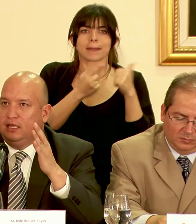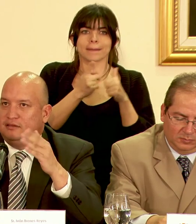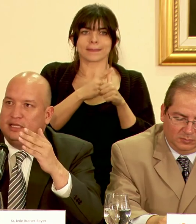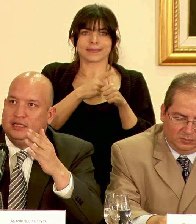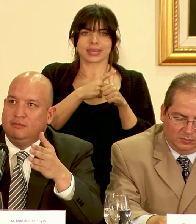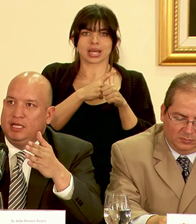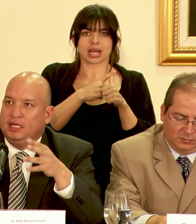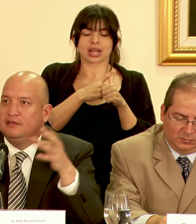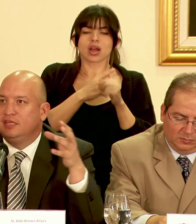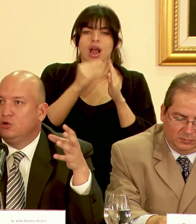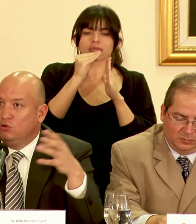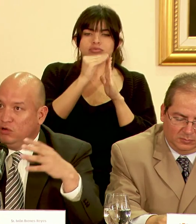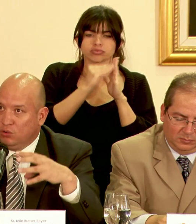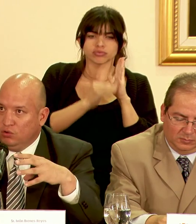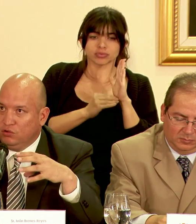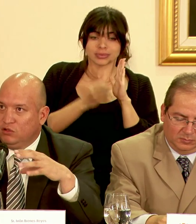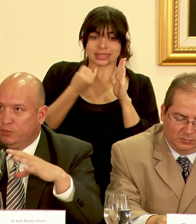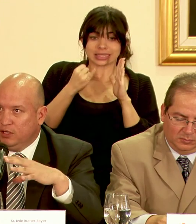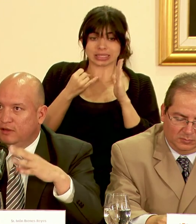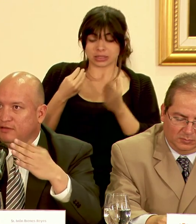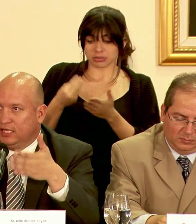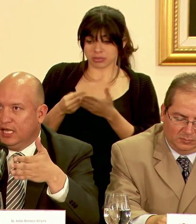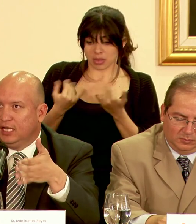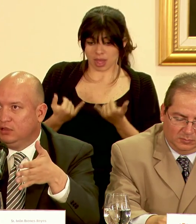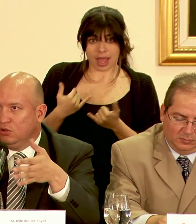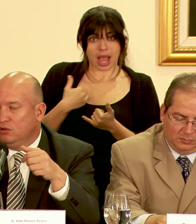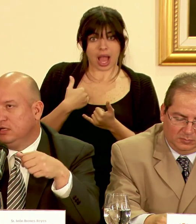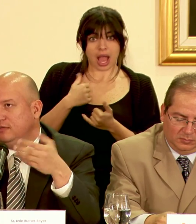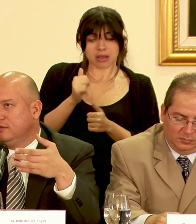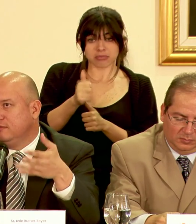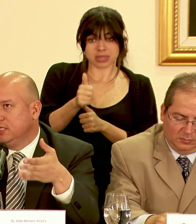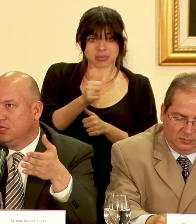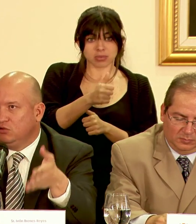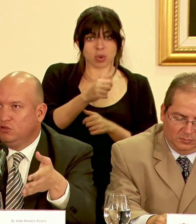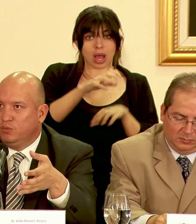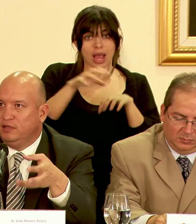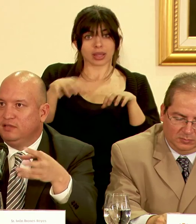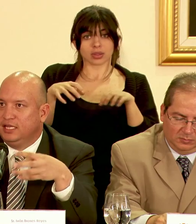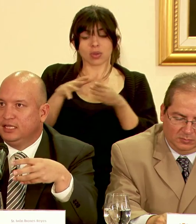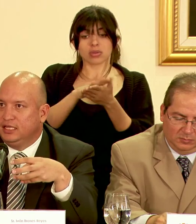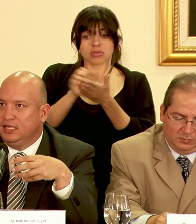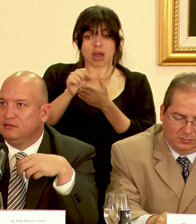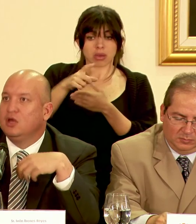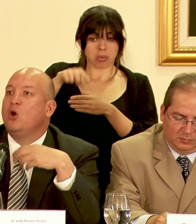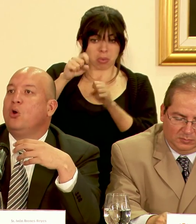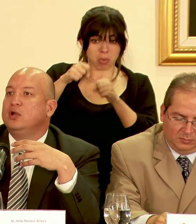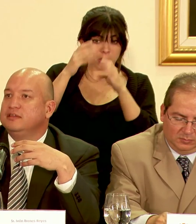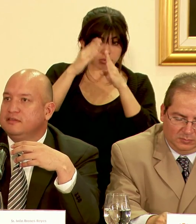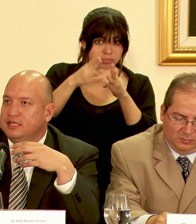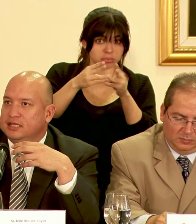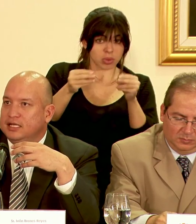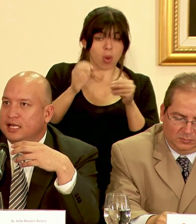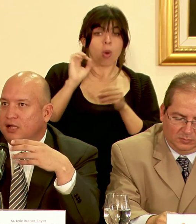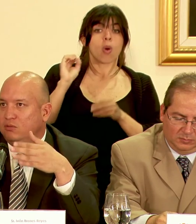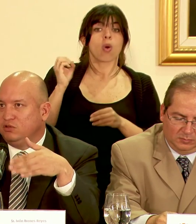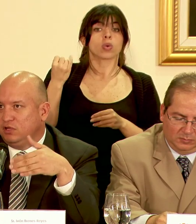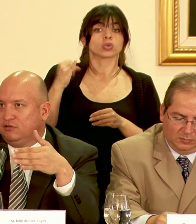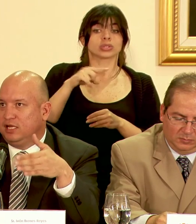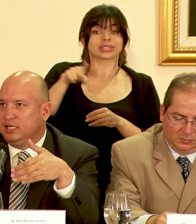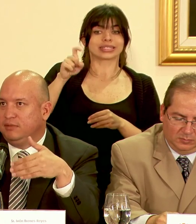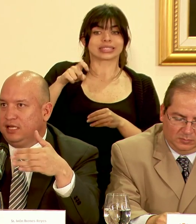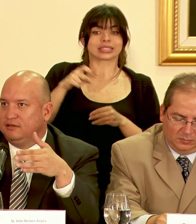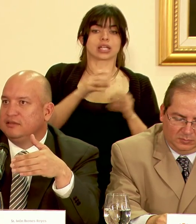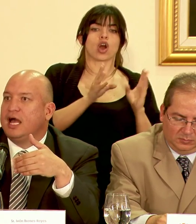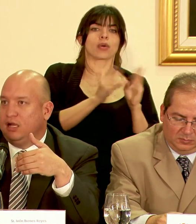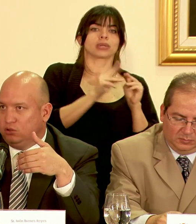se determine si con los recursos disponibles en cada cantón esas afectaciones pueden ser atendidas o necesitan que la Comisión